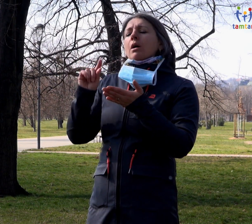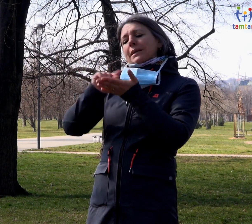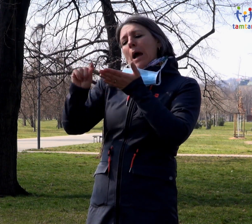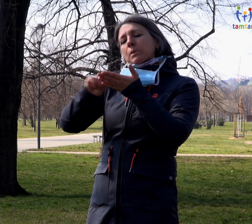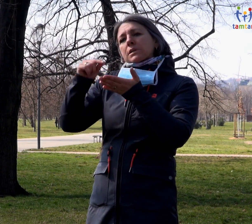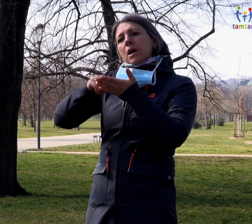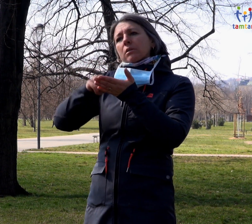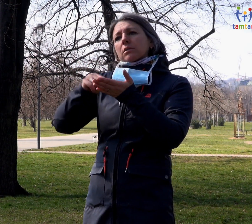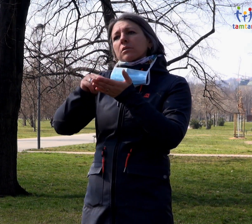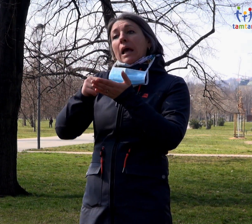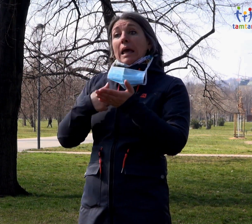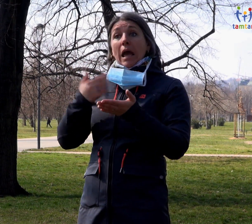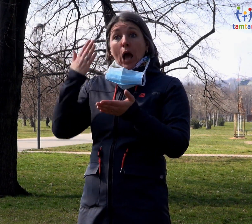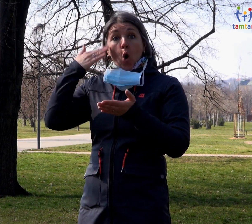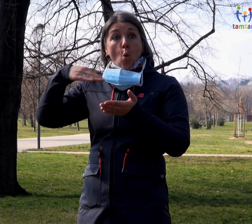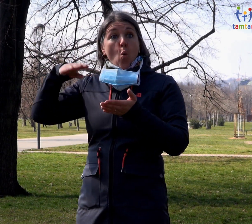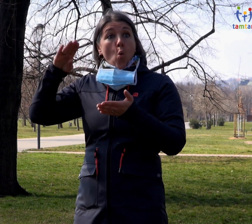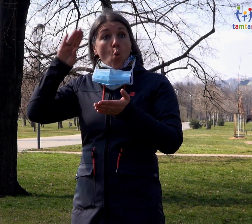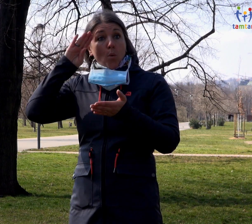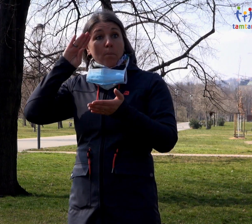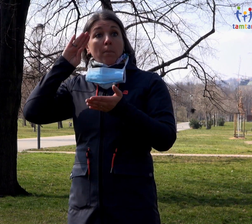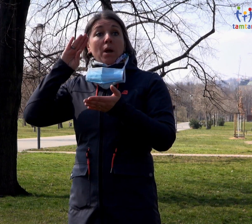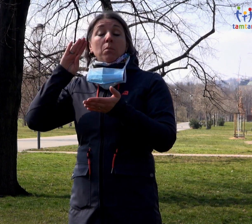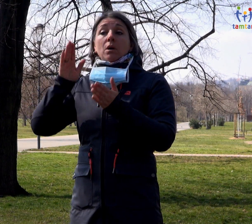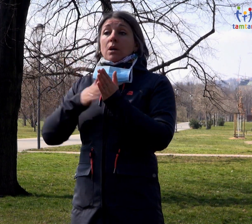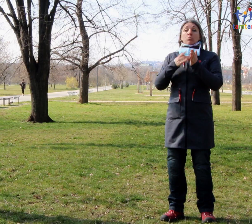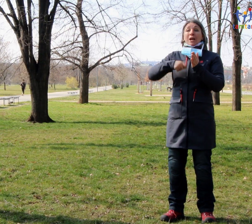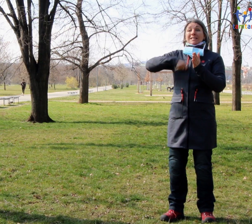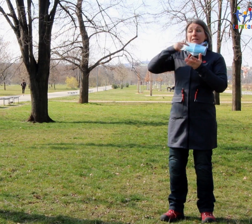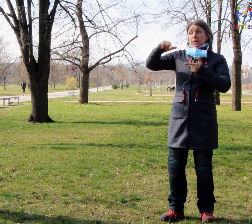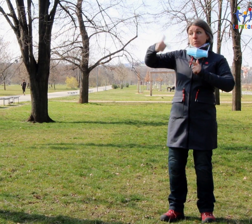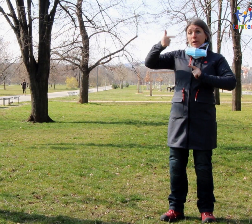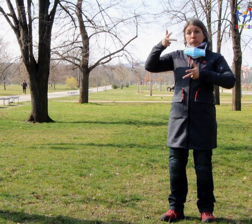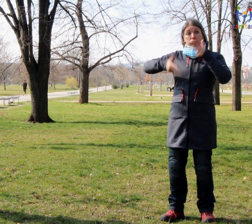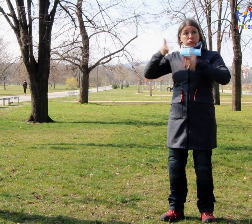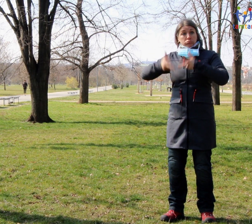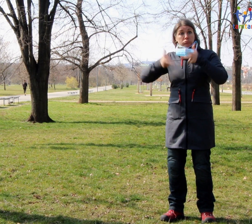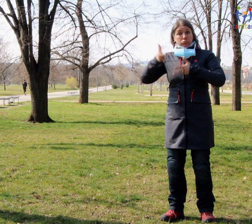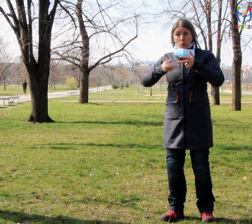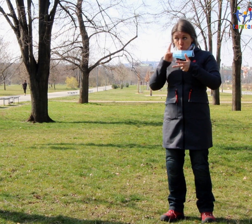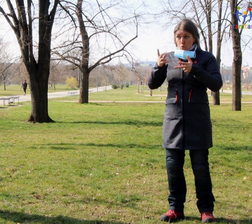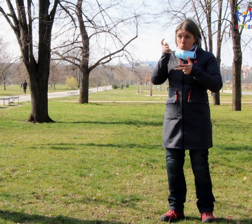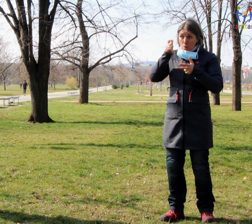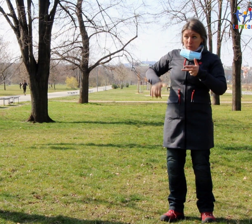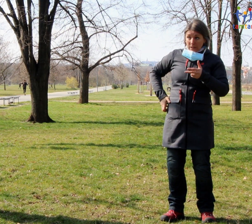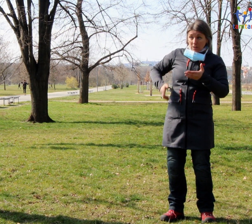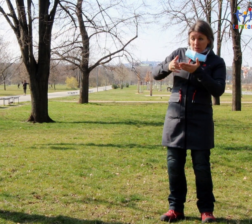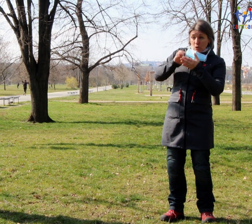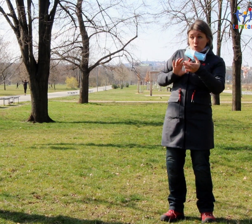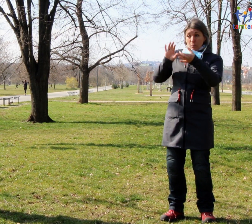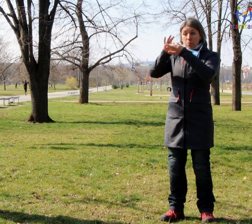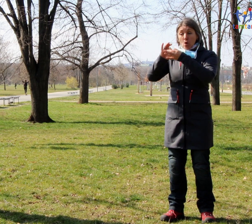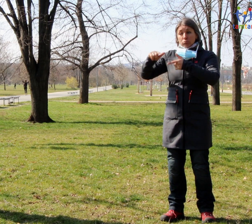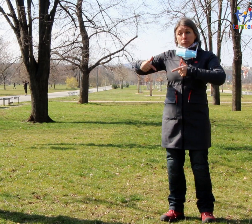že umím využívat tlumačníka po Skypeu, ať mi dají třeba možnost vytáhnout mobil